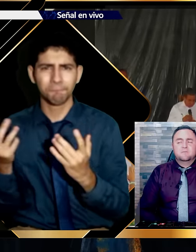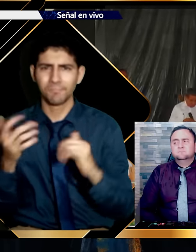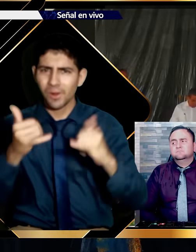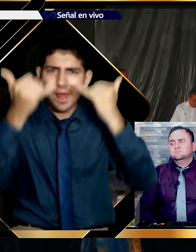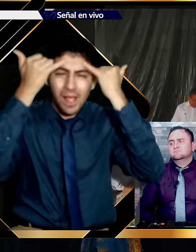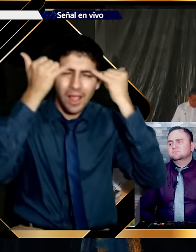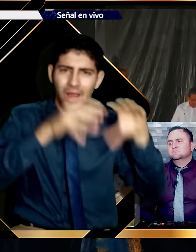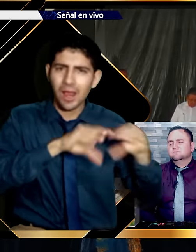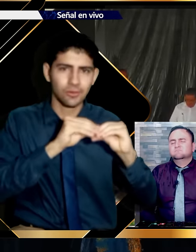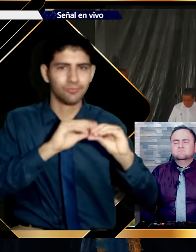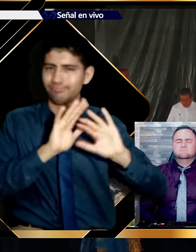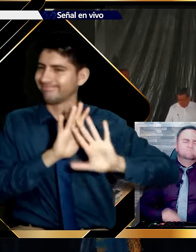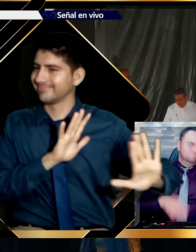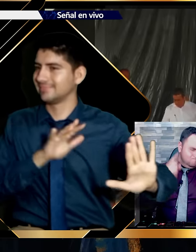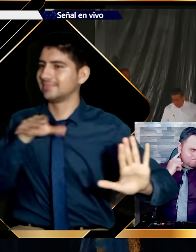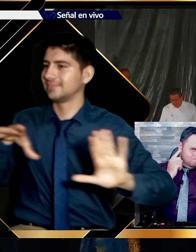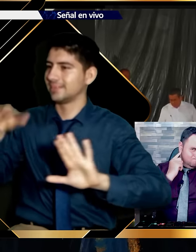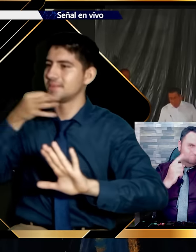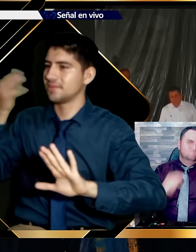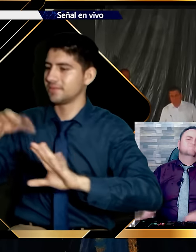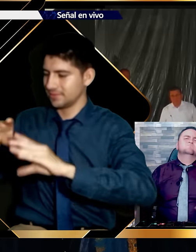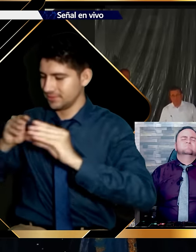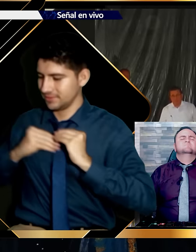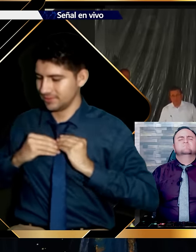No la cambiemos por nada. Ni por nadie.